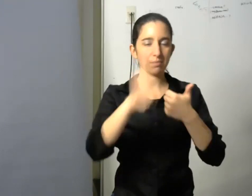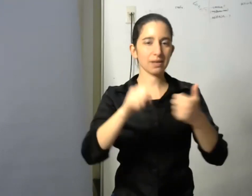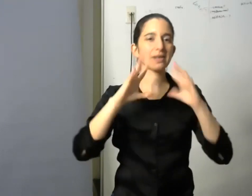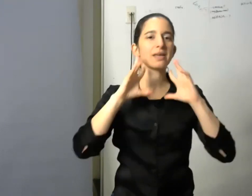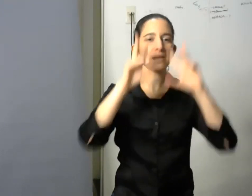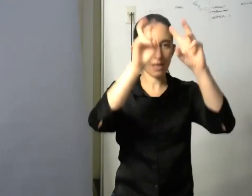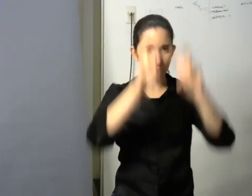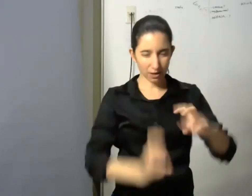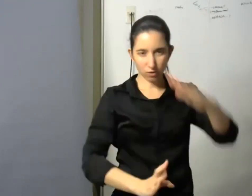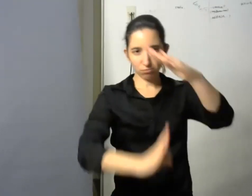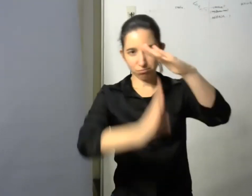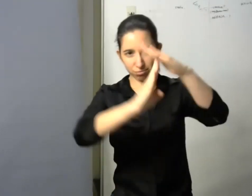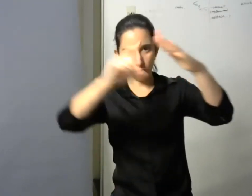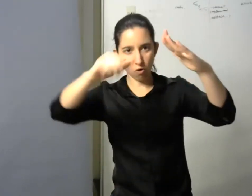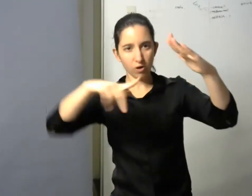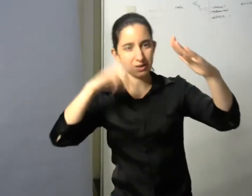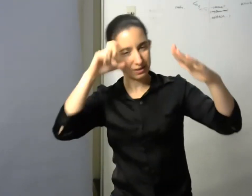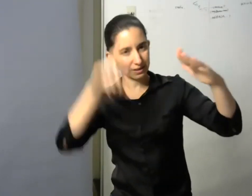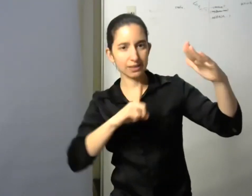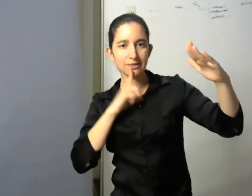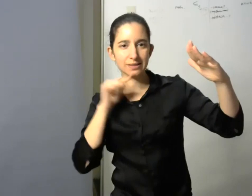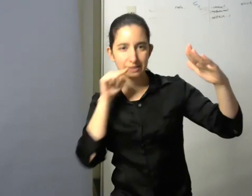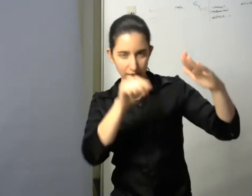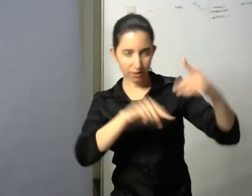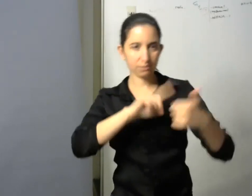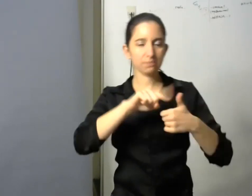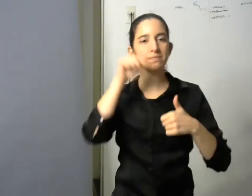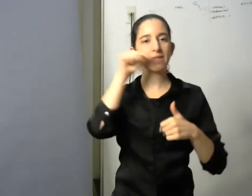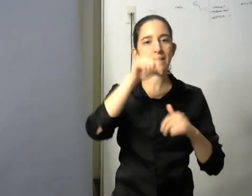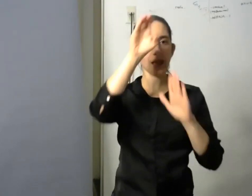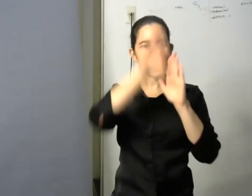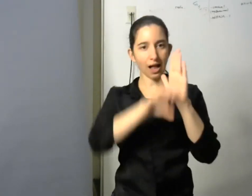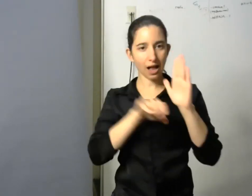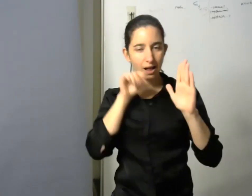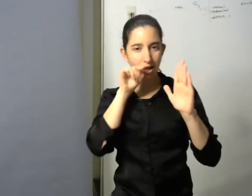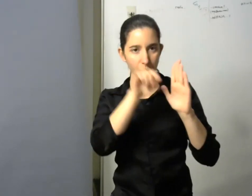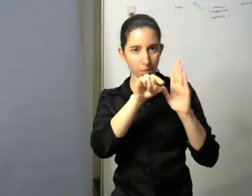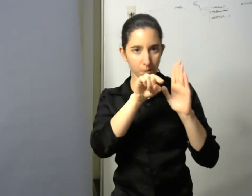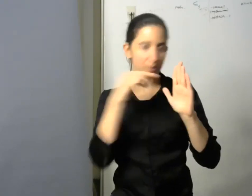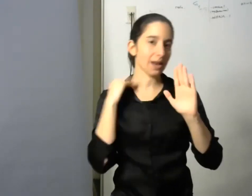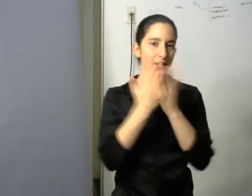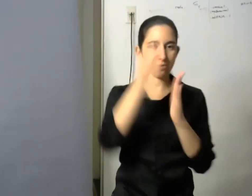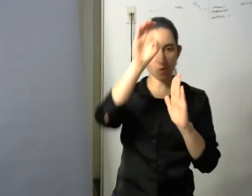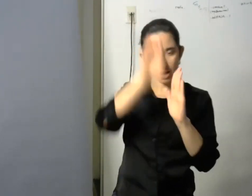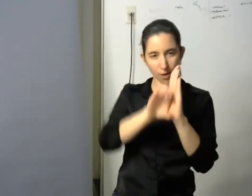independiente del CONICET es autor del capítulo Una mirada histórica de la discapacidad nos